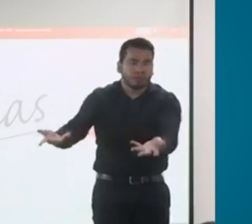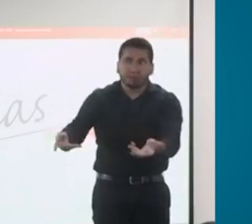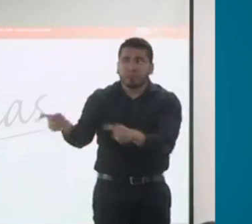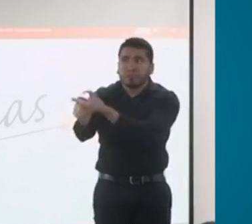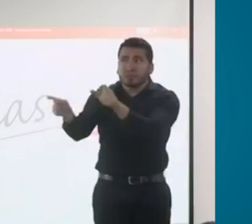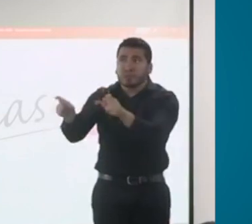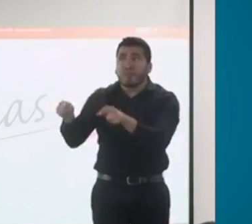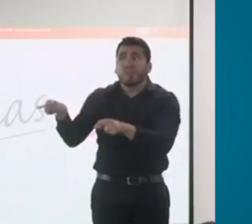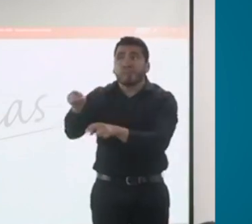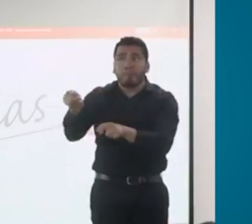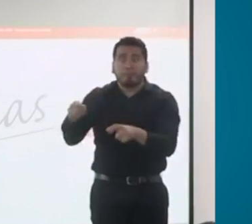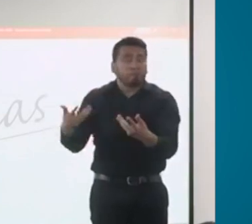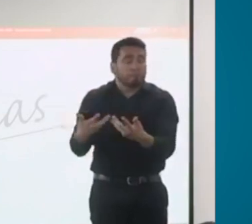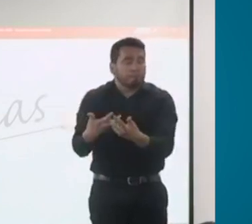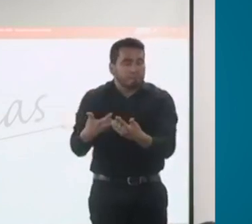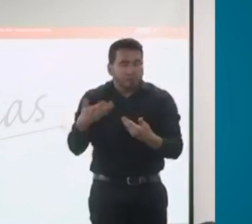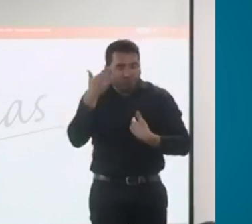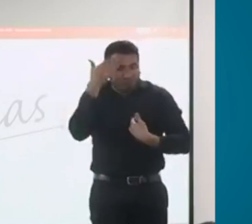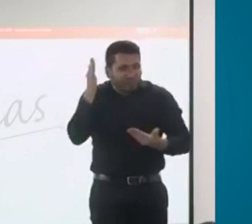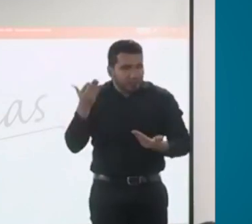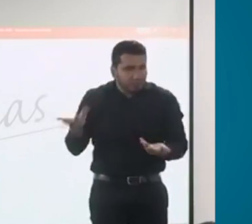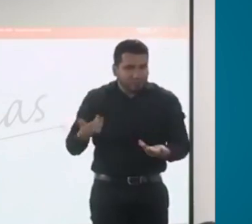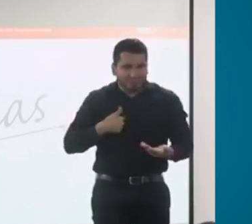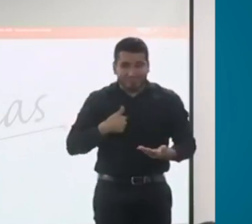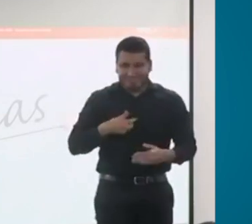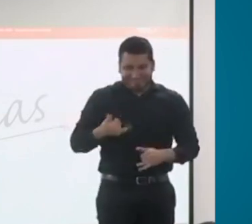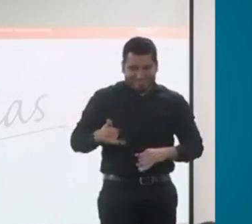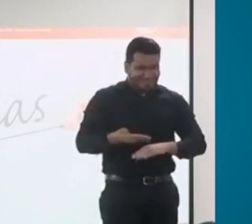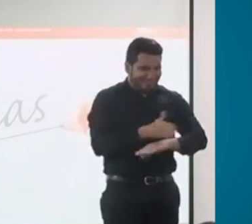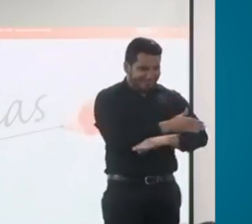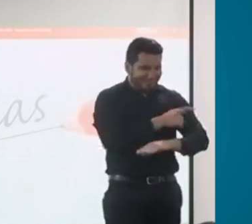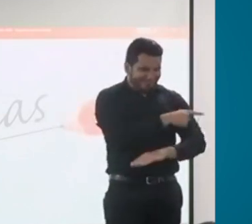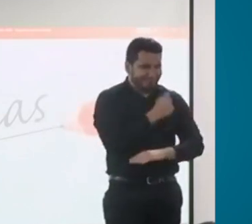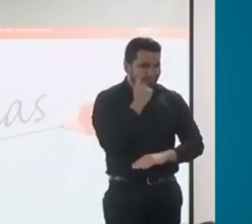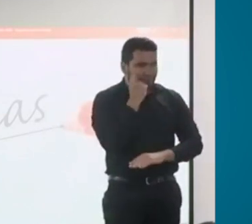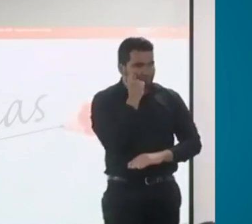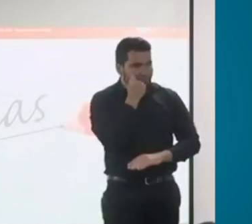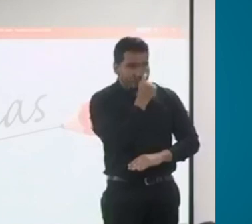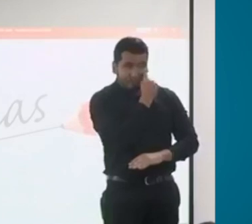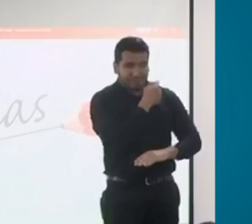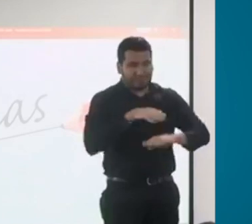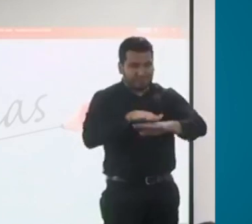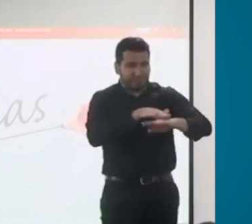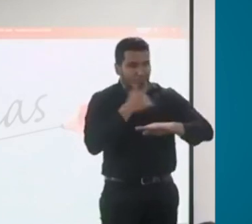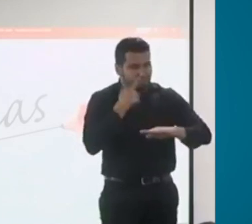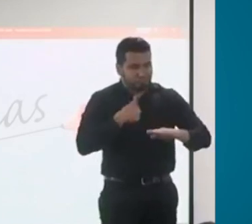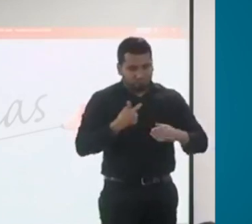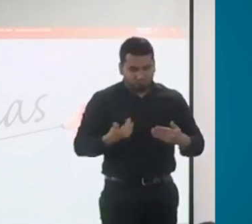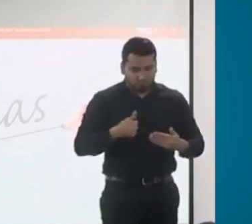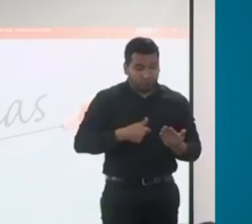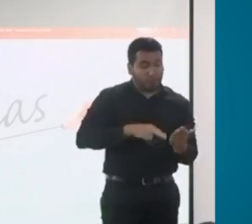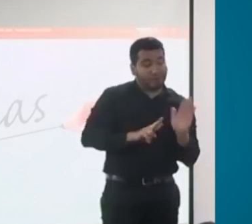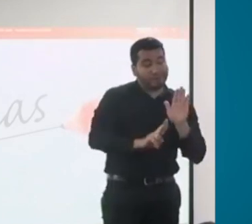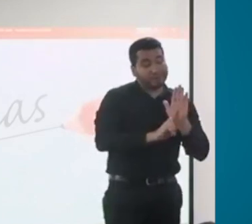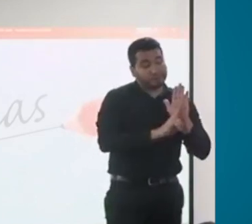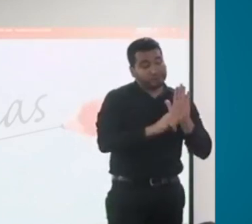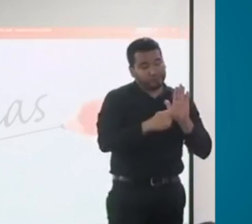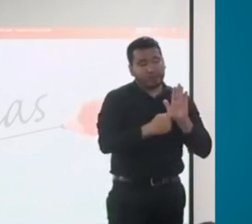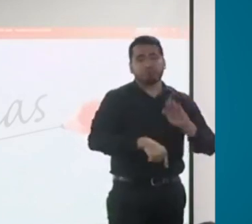iniciar la solicitud del certificado porque a partir de la resolución es esa fecha, la fecha en la que